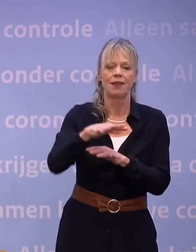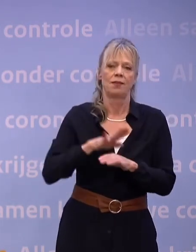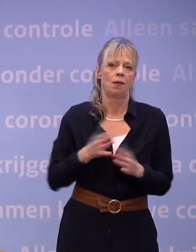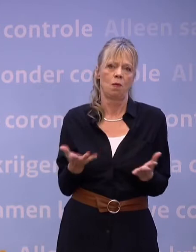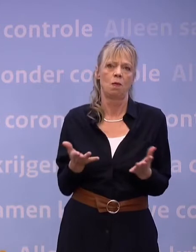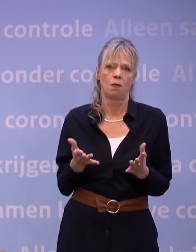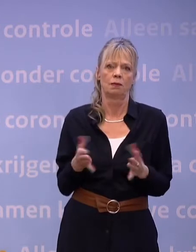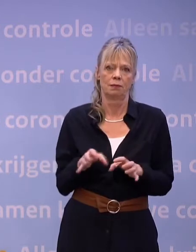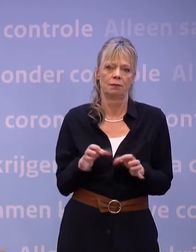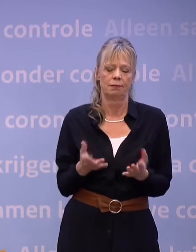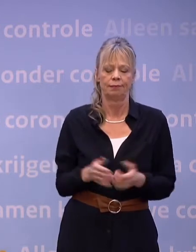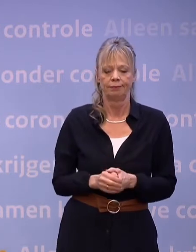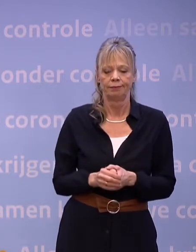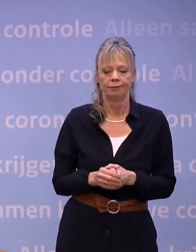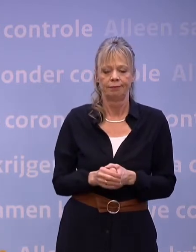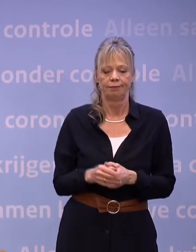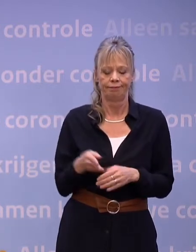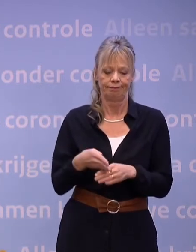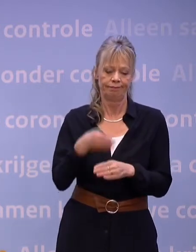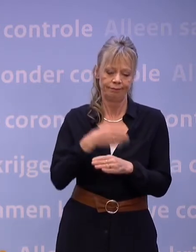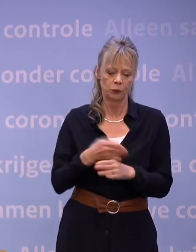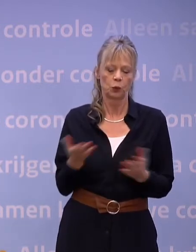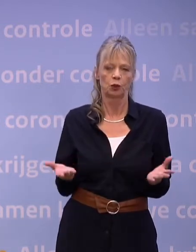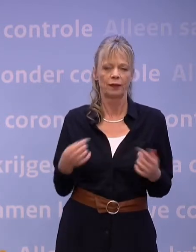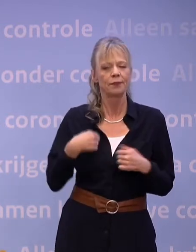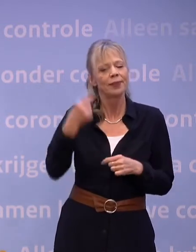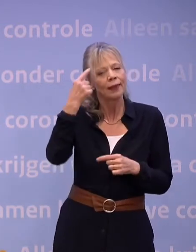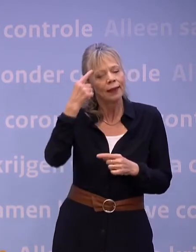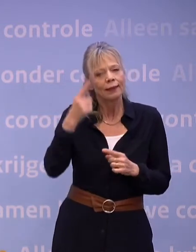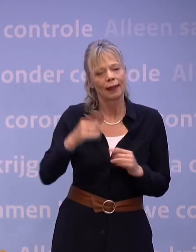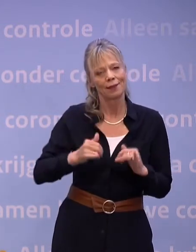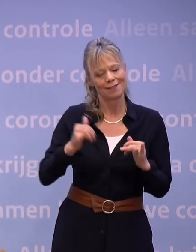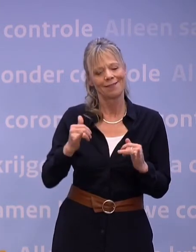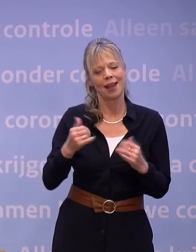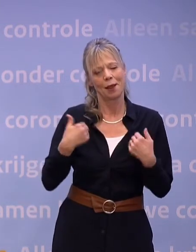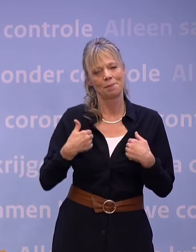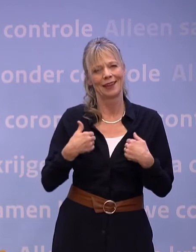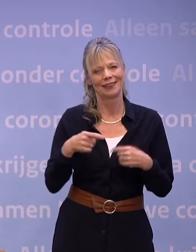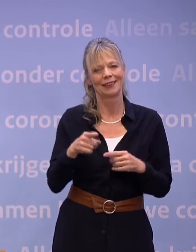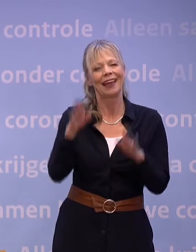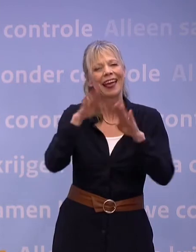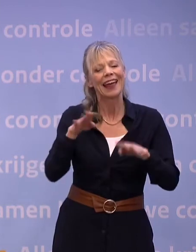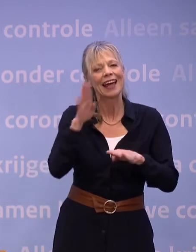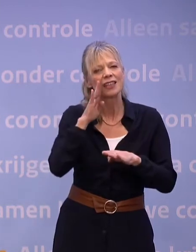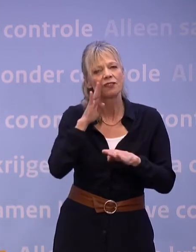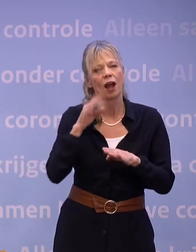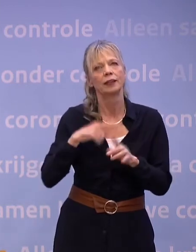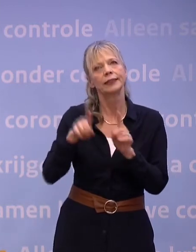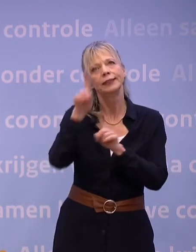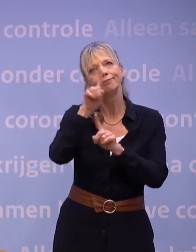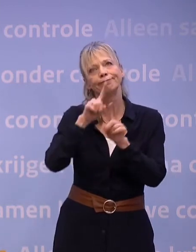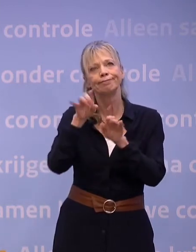...zij slot. Ik denk dat veel mensen in de kerstvakantie, net als ik, terug hebben gekeken op een heftig jaar.